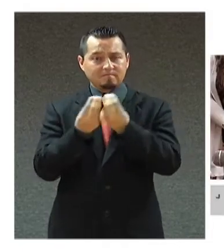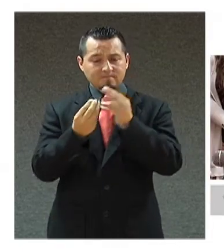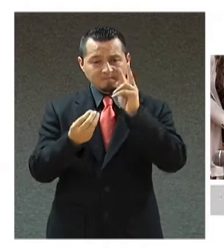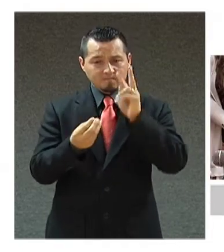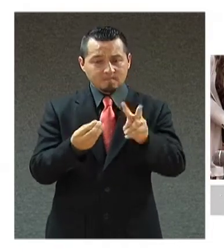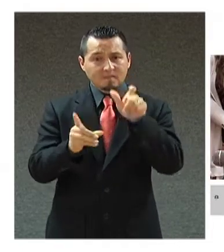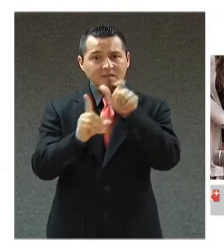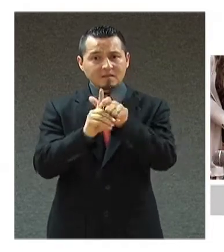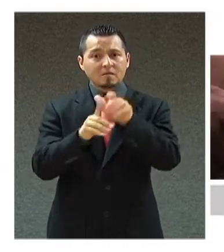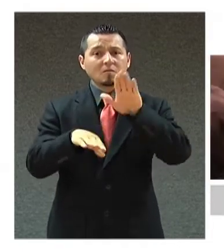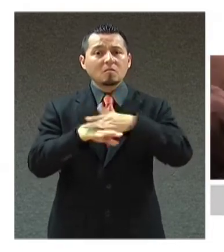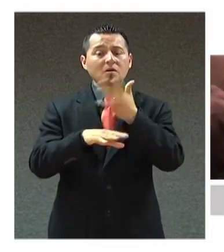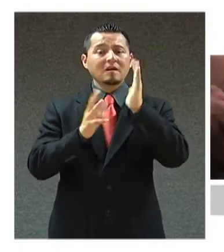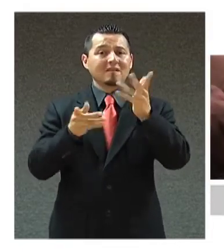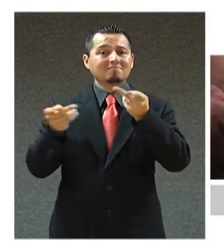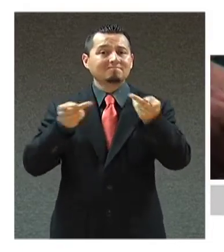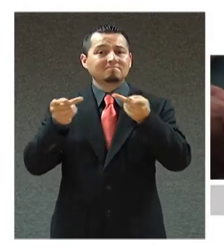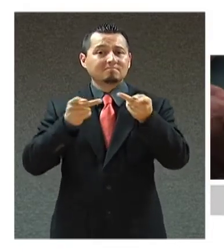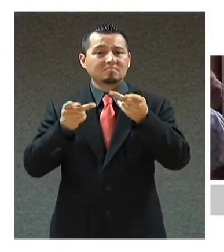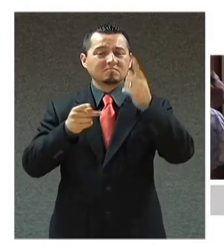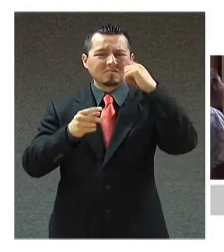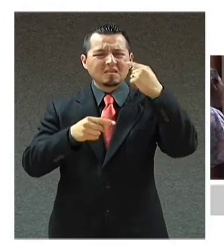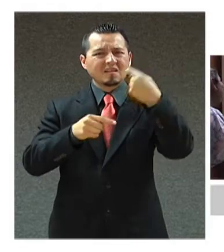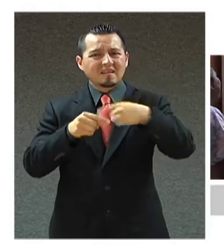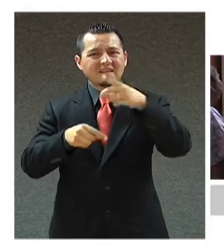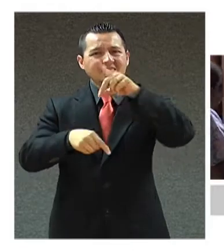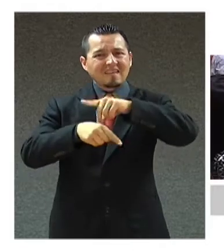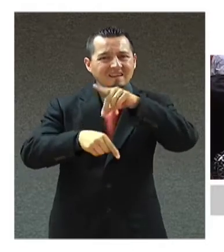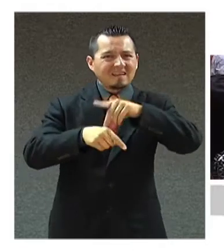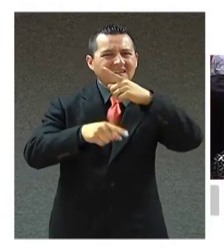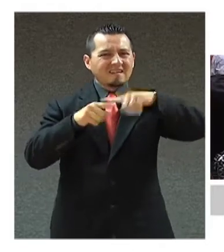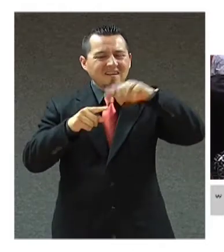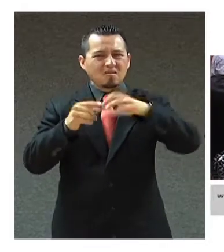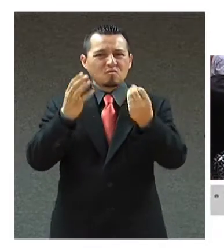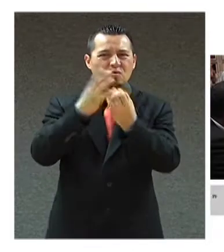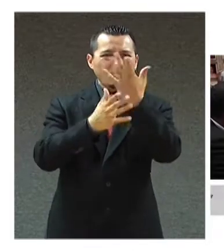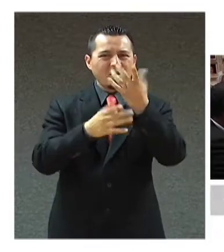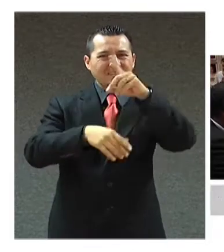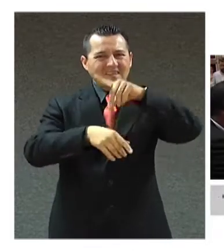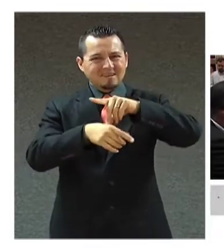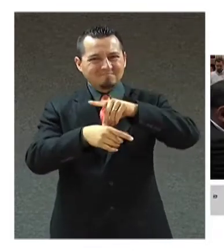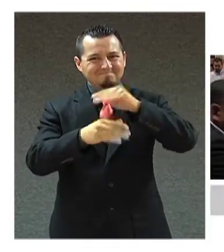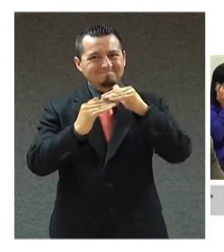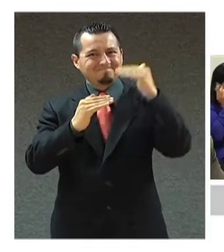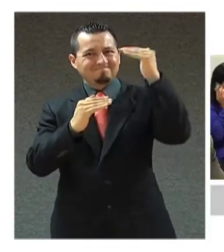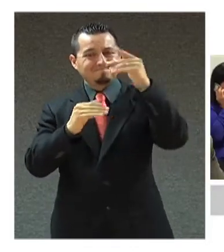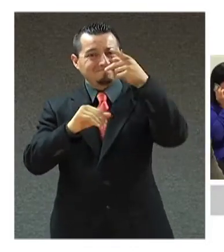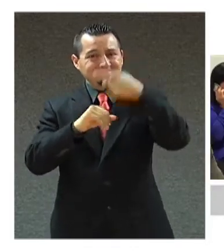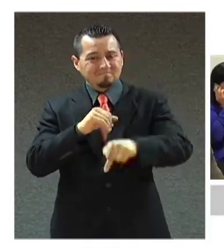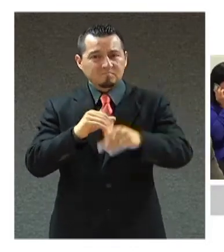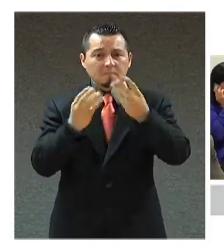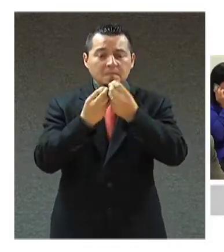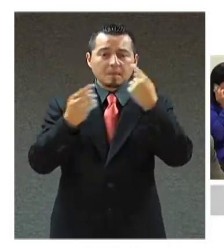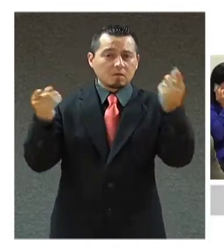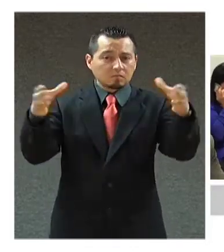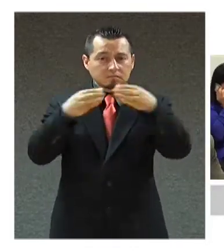quien informó de las acciones para combatir padecimientos como el dengue y chikungunya. En vigilancia se revisaron las cuentas públicas de 20 municipios,